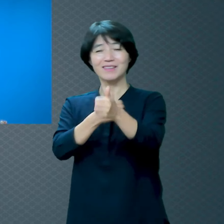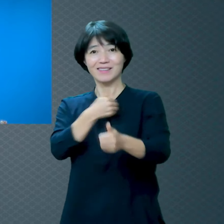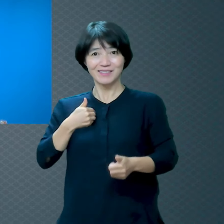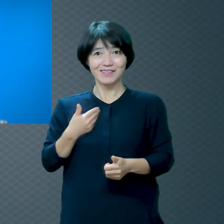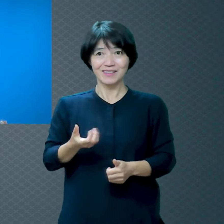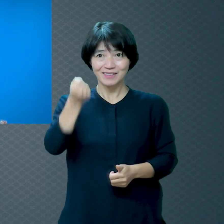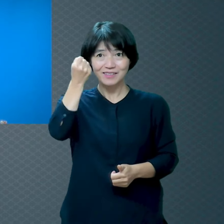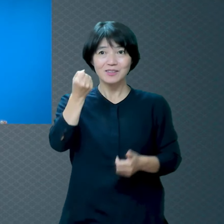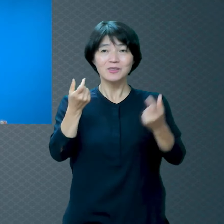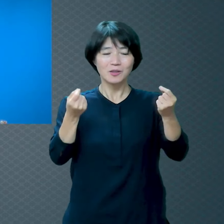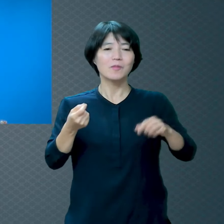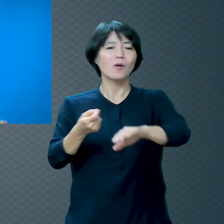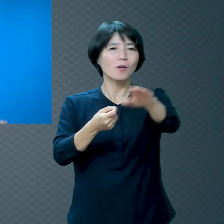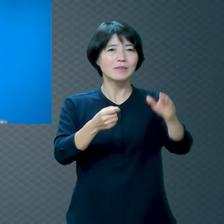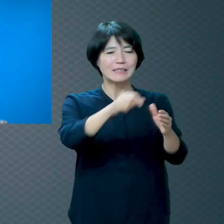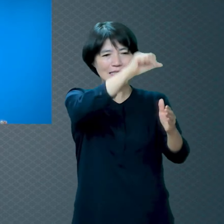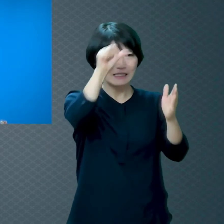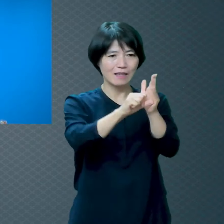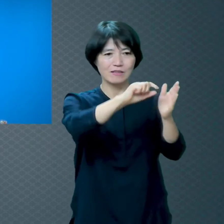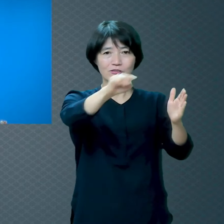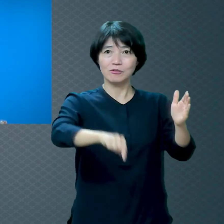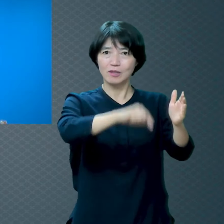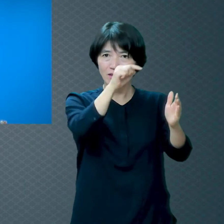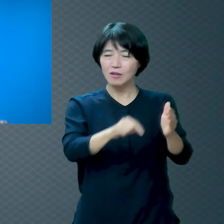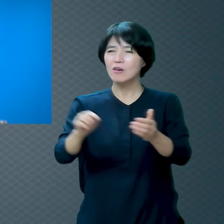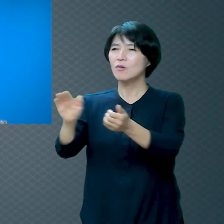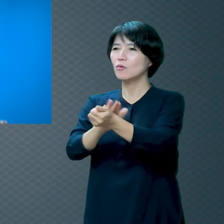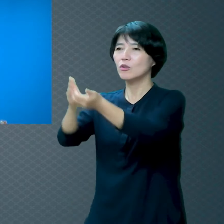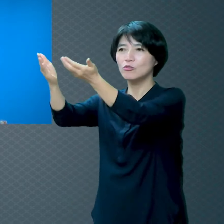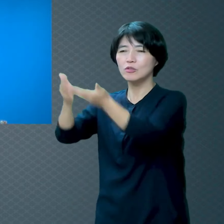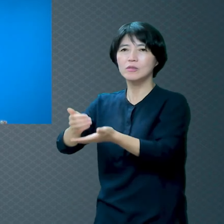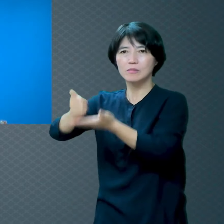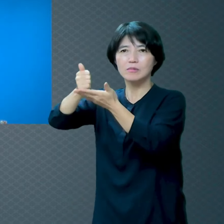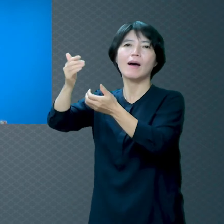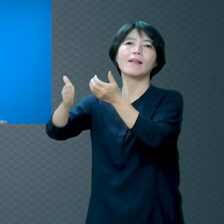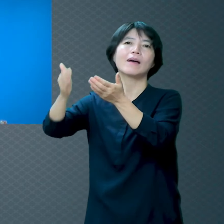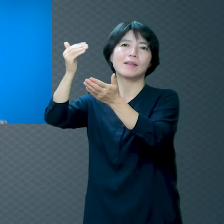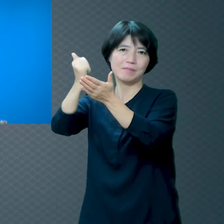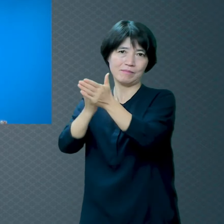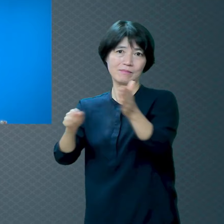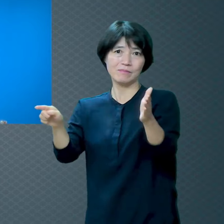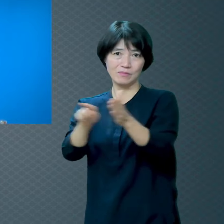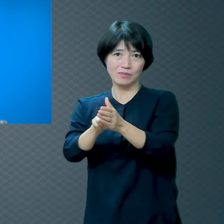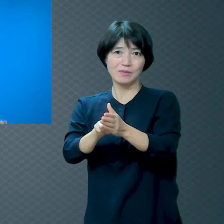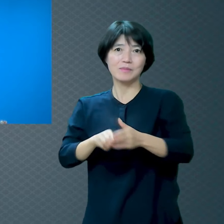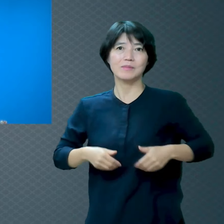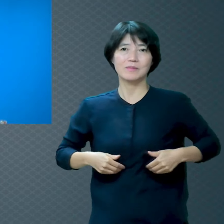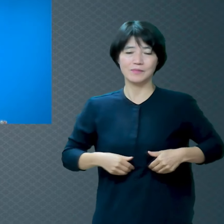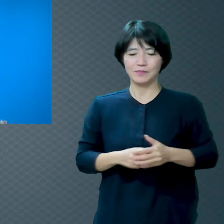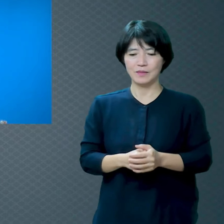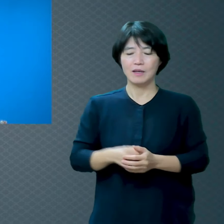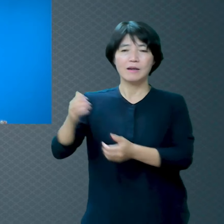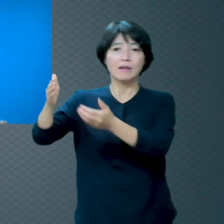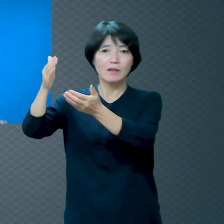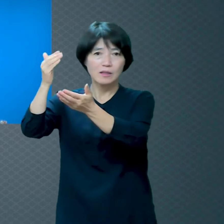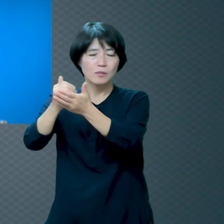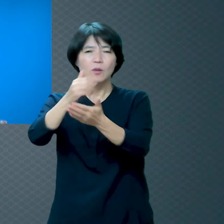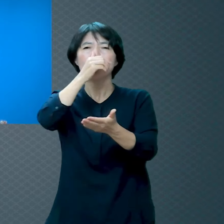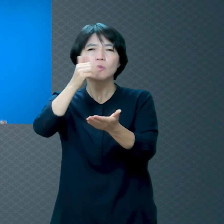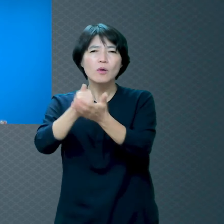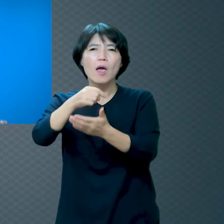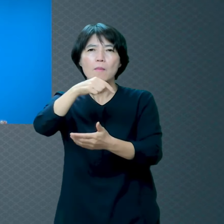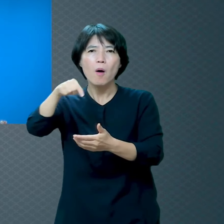그러니까 하나님께서 죄가 무엇인지 구체적으로 말씀해 주시고 그 죄를